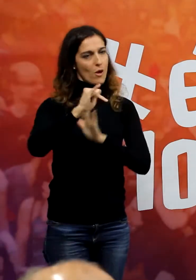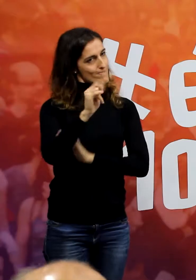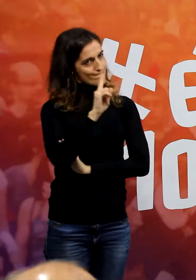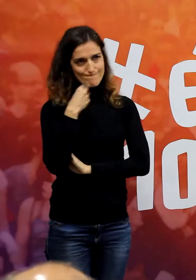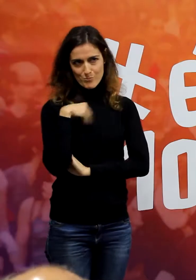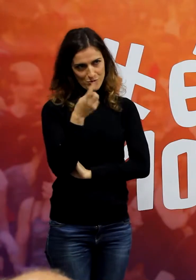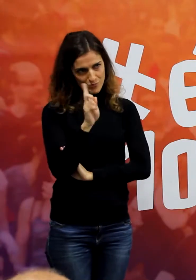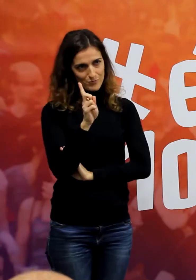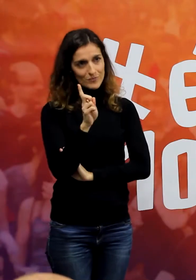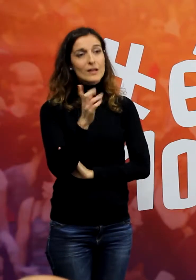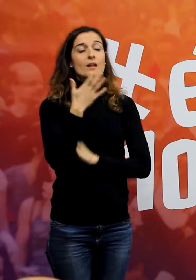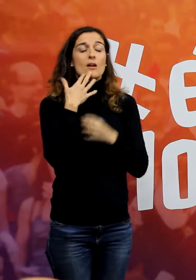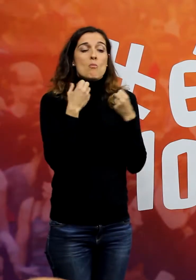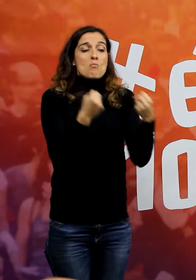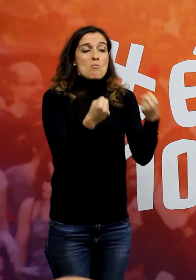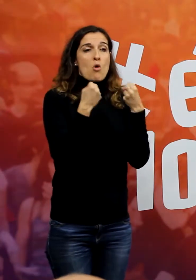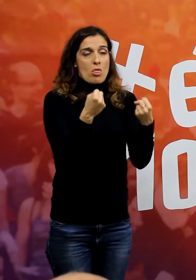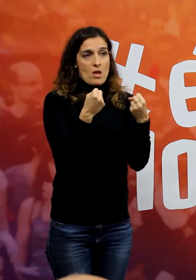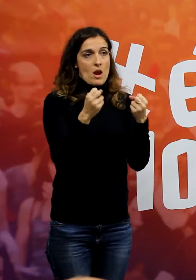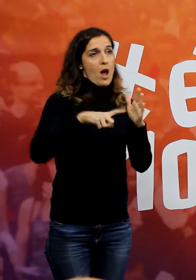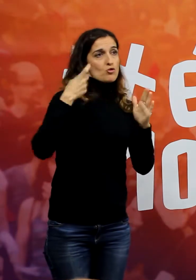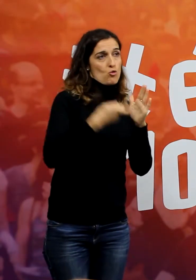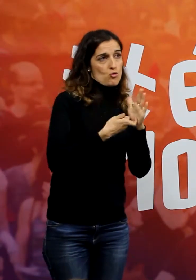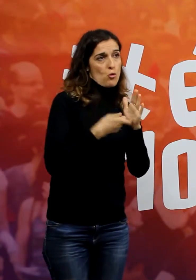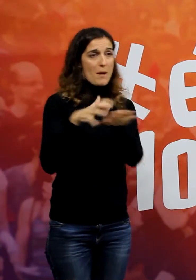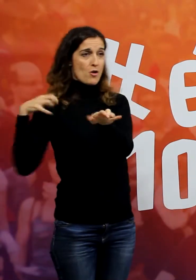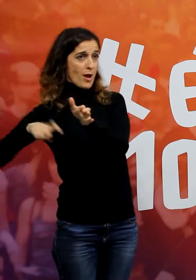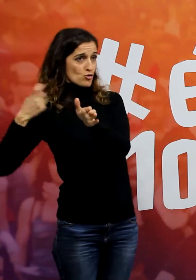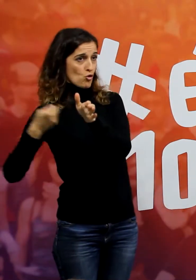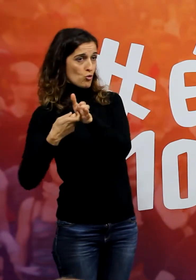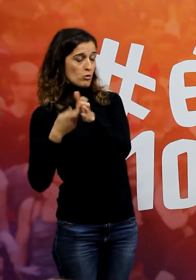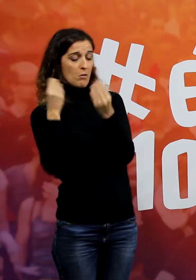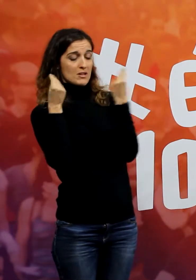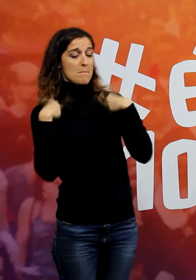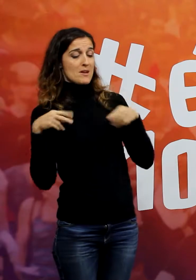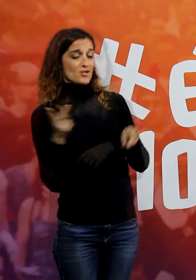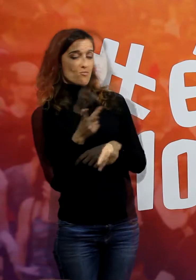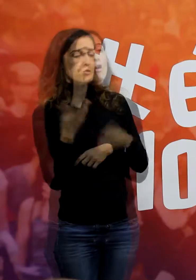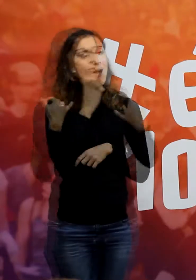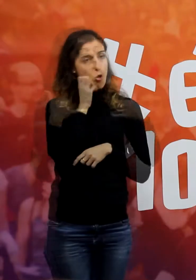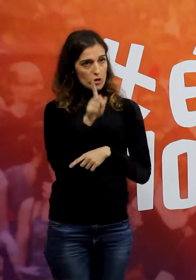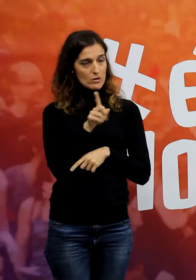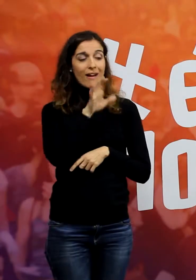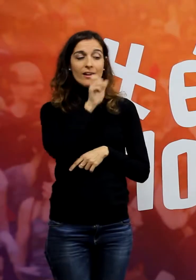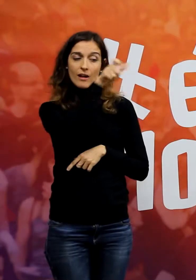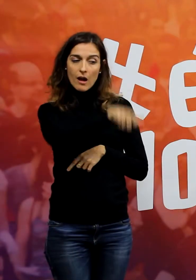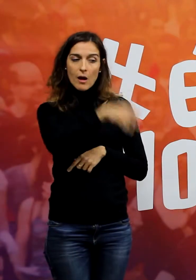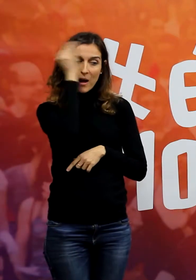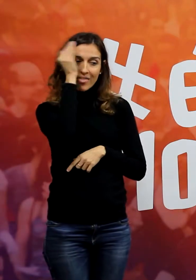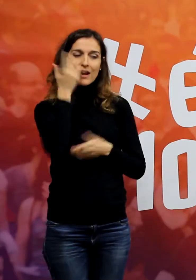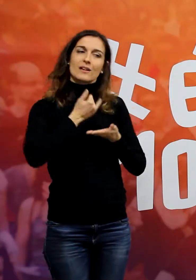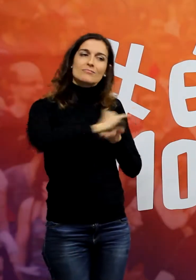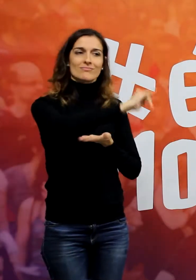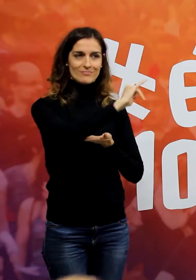I el que confon majoria absoluta en poder absolut, en acabant, confon poder absolut en tirania. I en la llibreta de